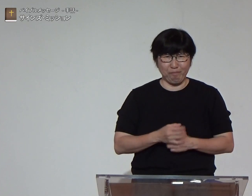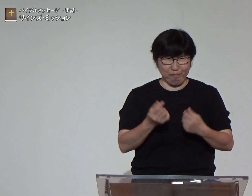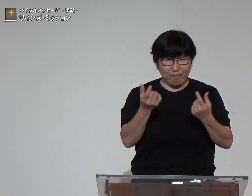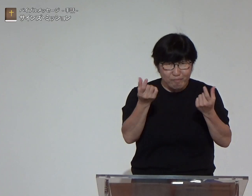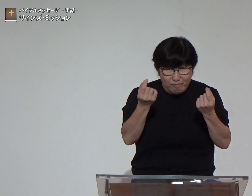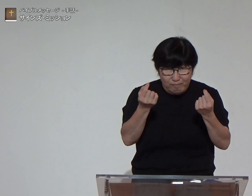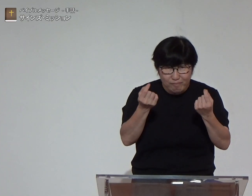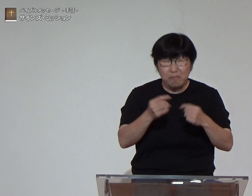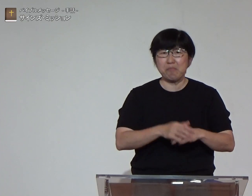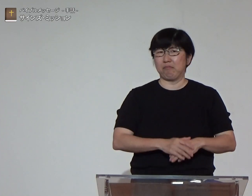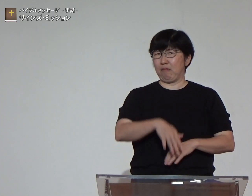危険ですよね